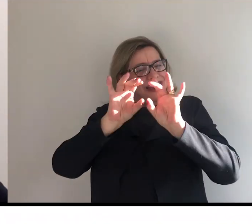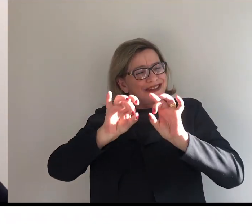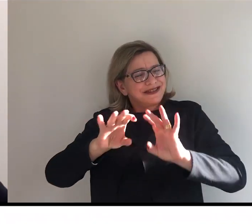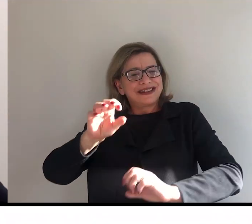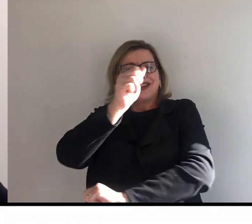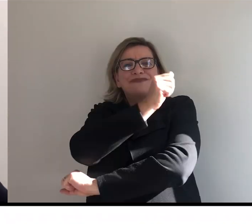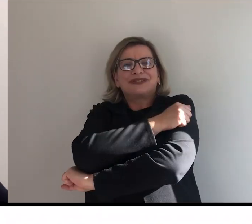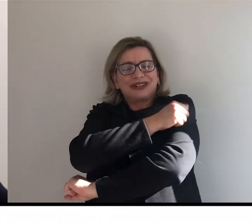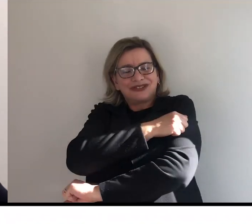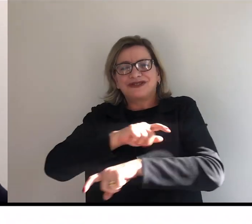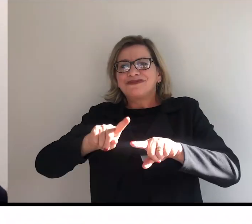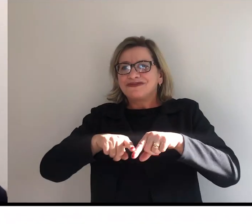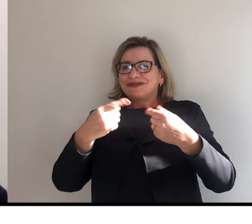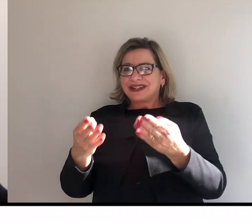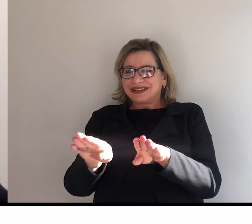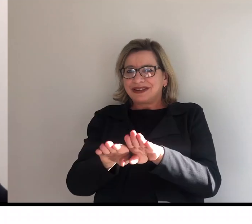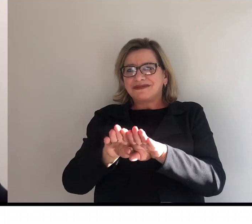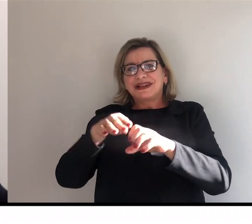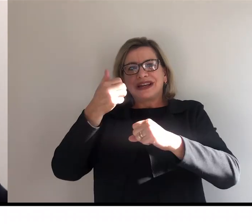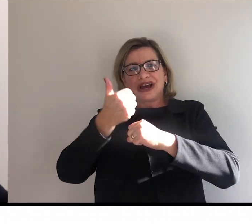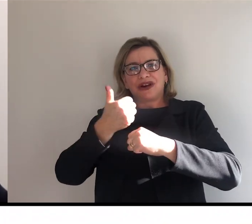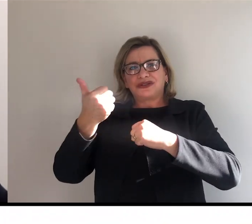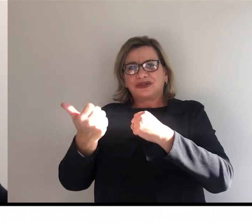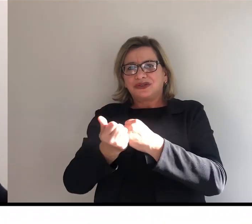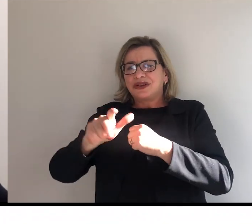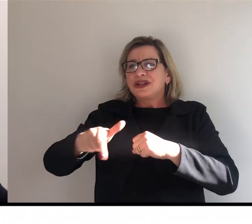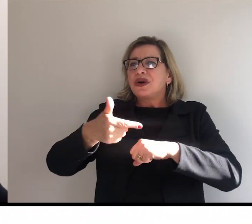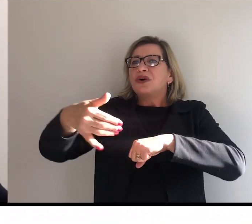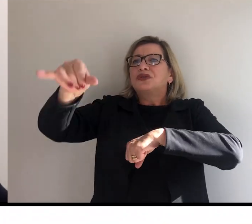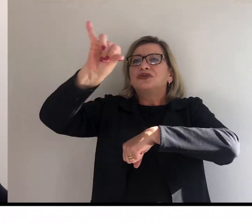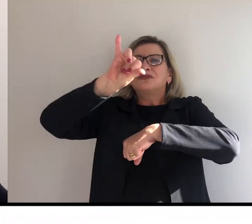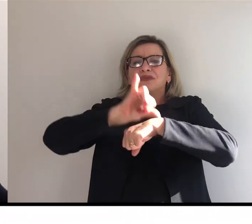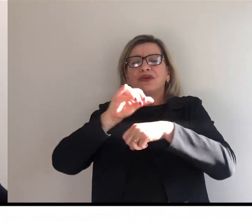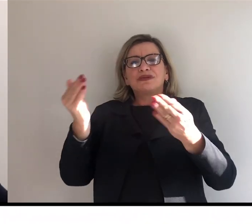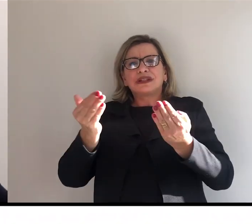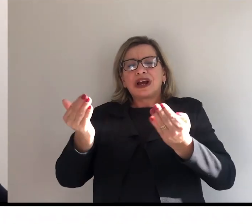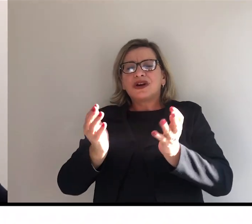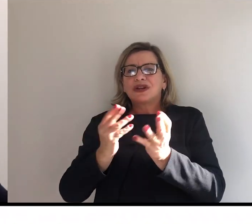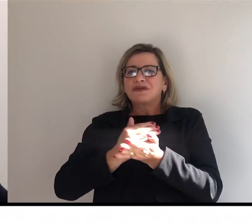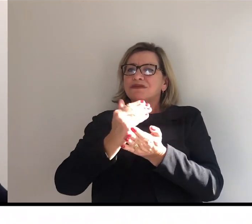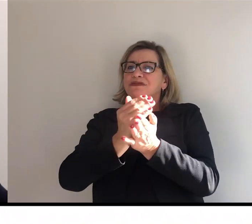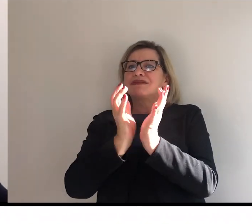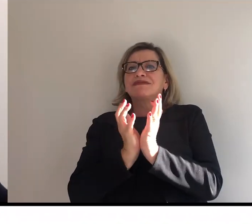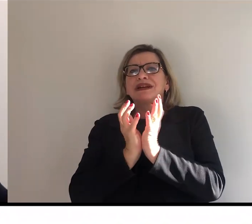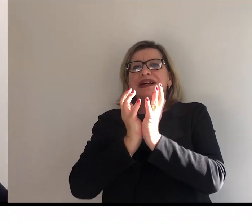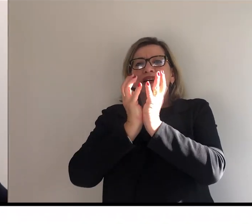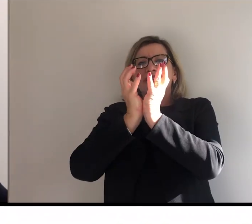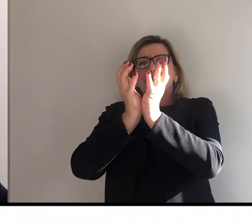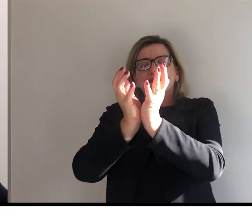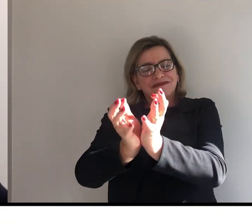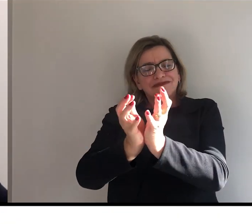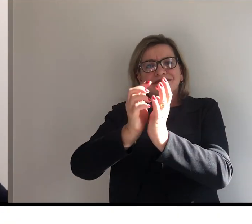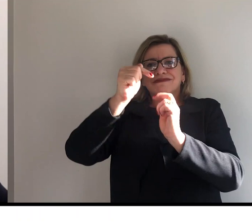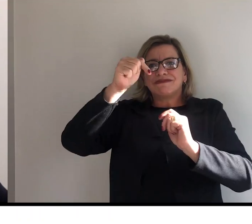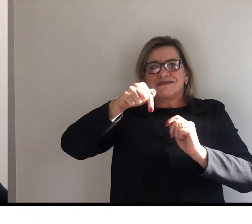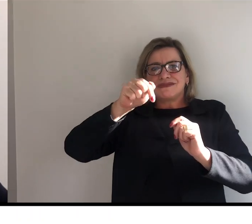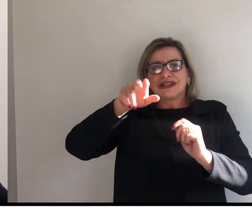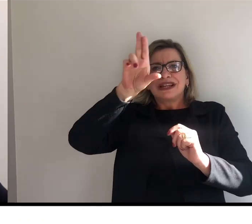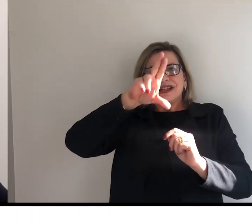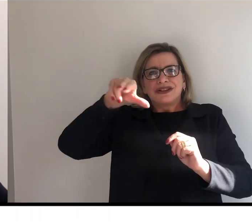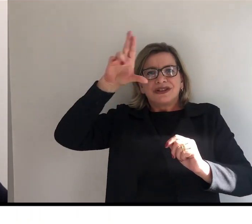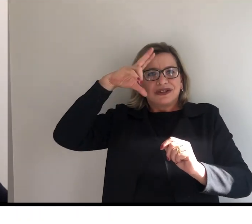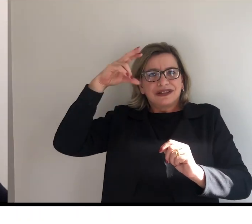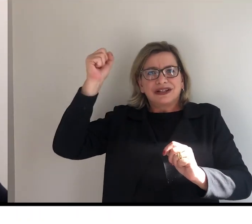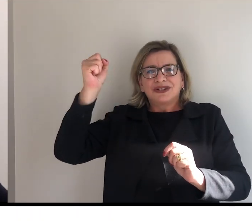alunos, mas também aos tutores e aos polos que, a partir de agora, passam a fazer parte do grupo de polos que atuam na